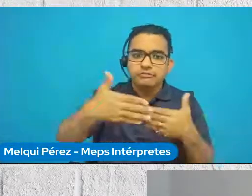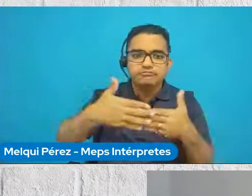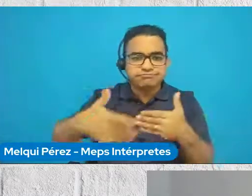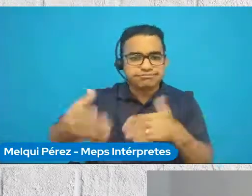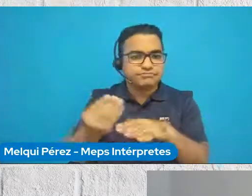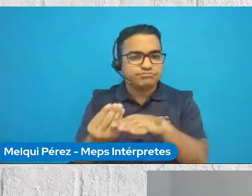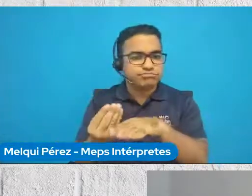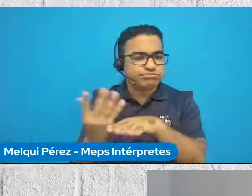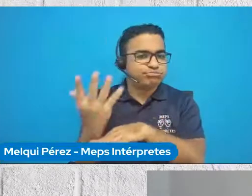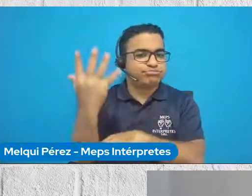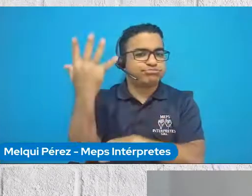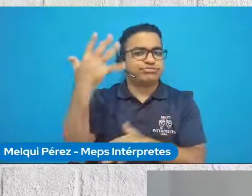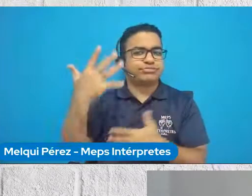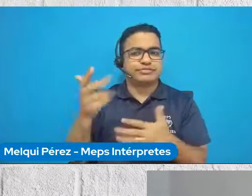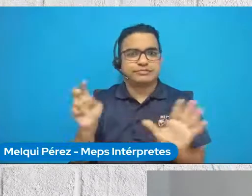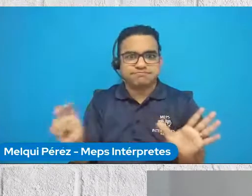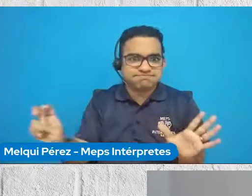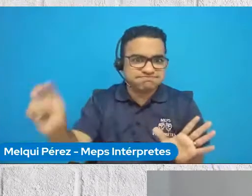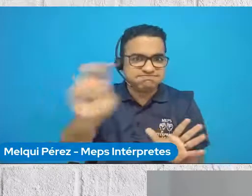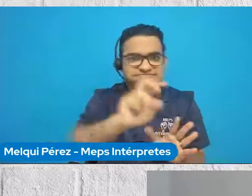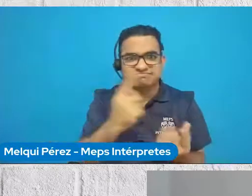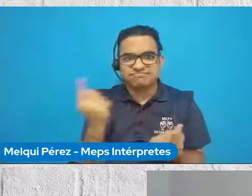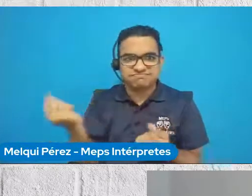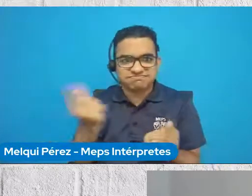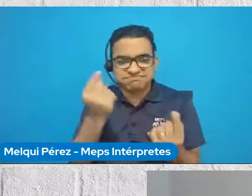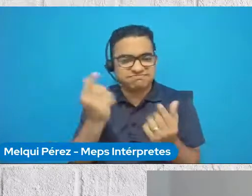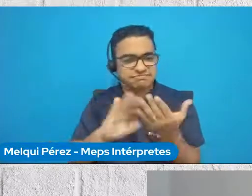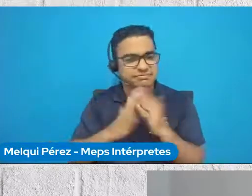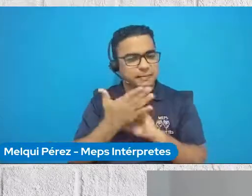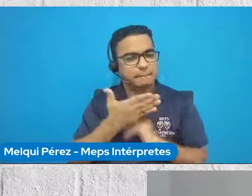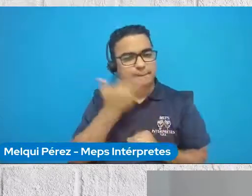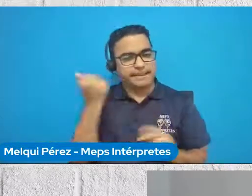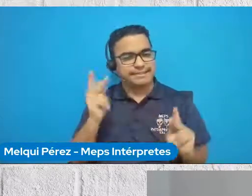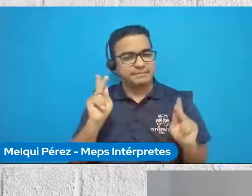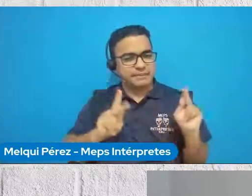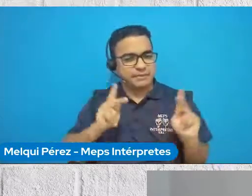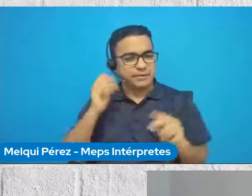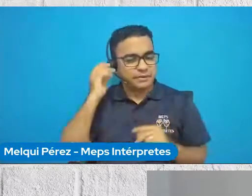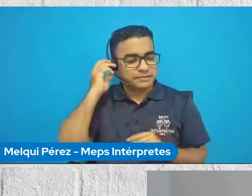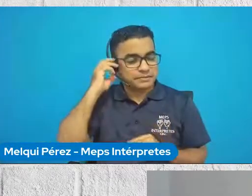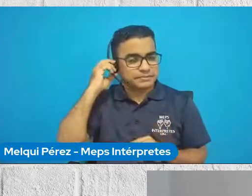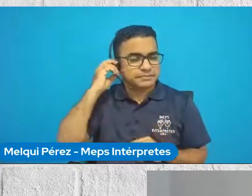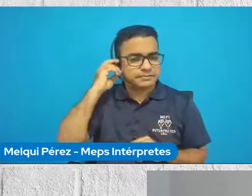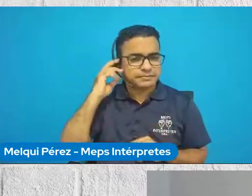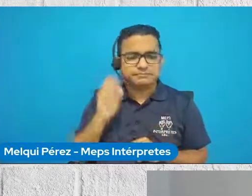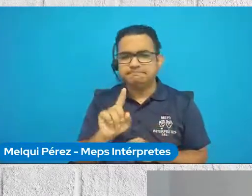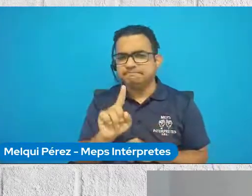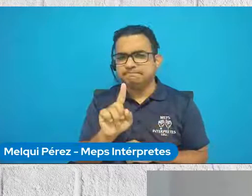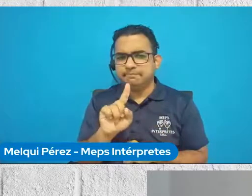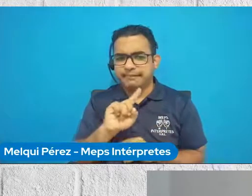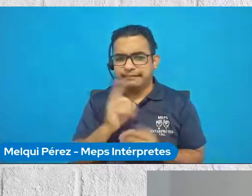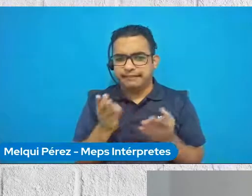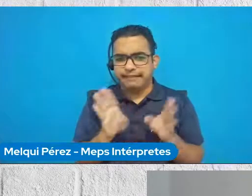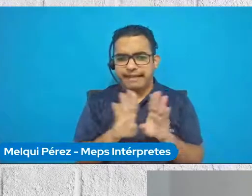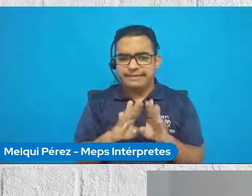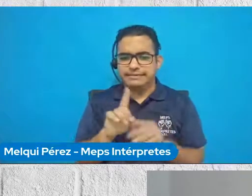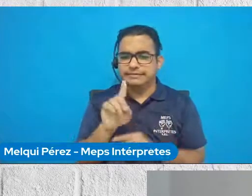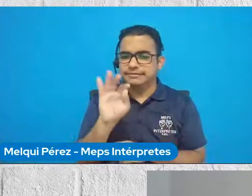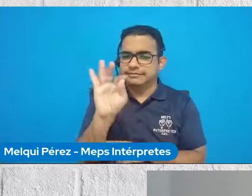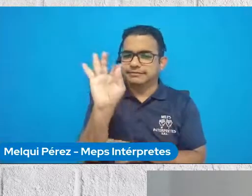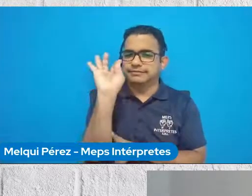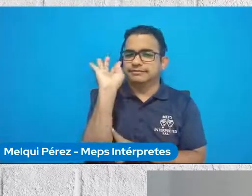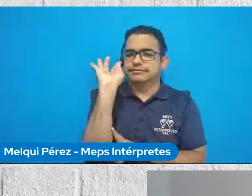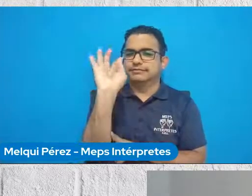seguir actuando en otras iniciativas y siendo mejores ciudadanos y ciudadanas. Zulia, te quiero poner ya para cerrar en una situación